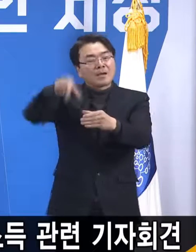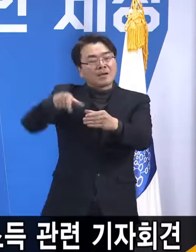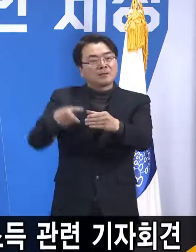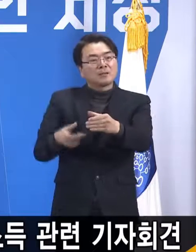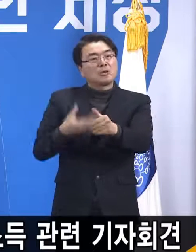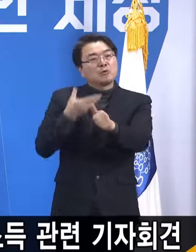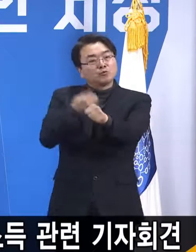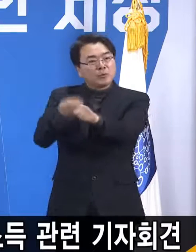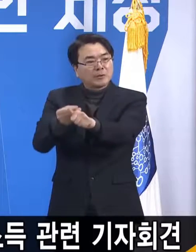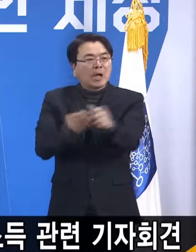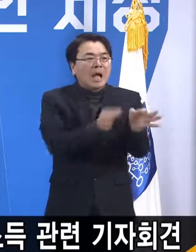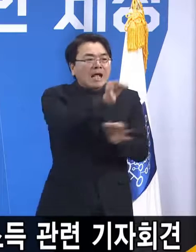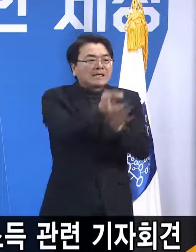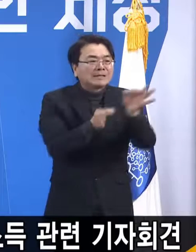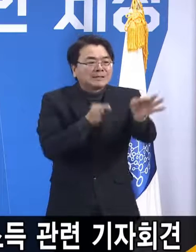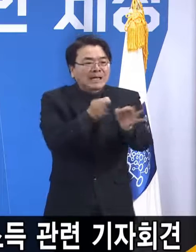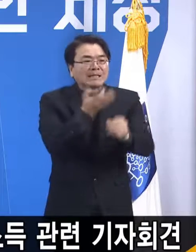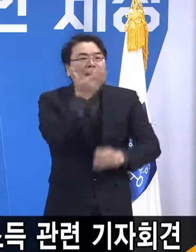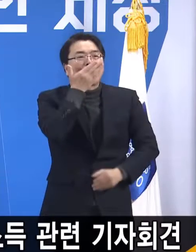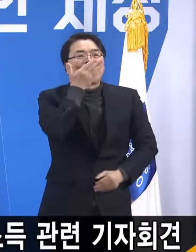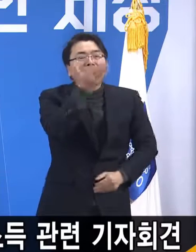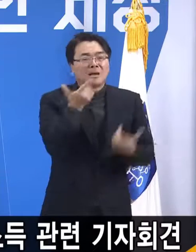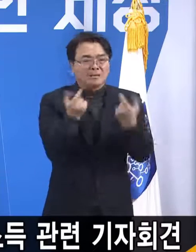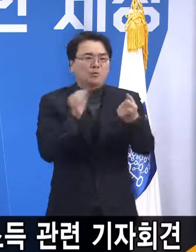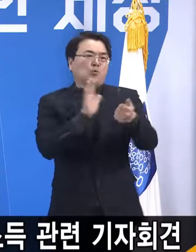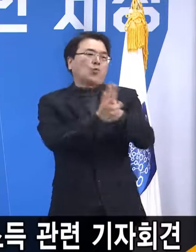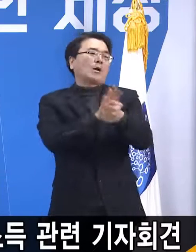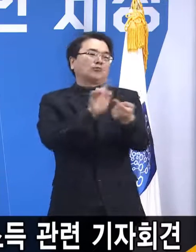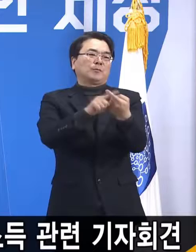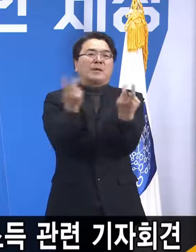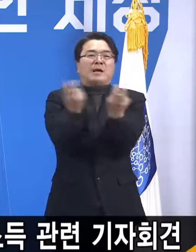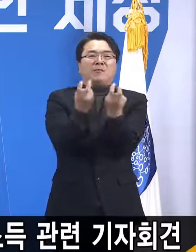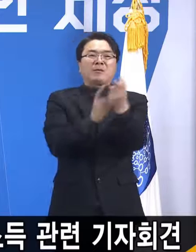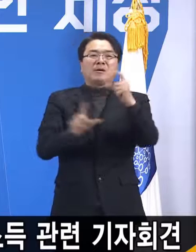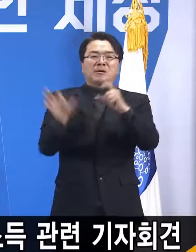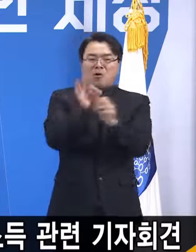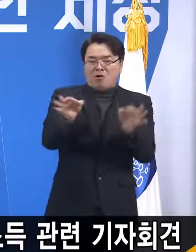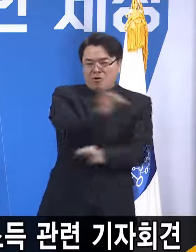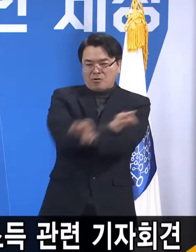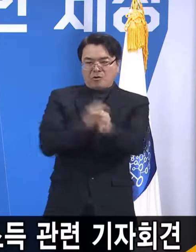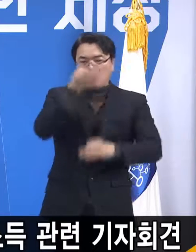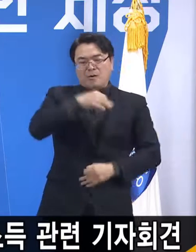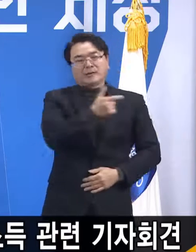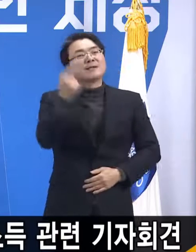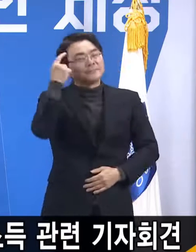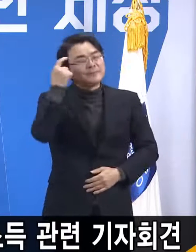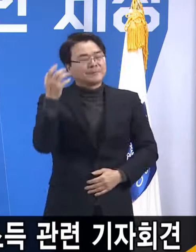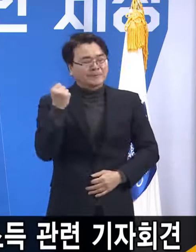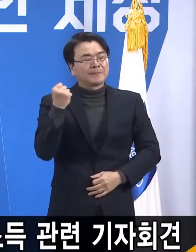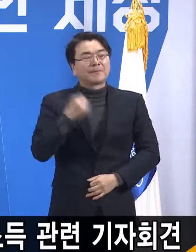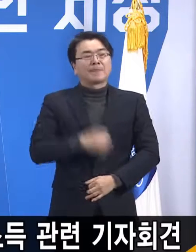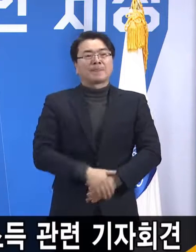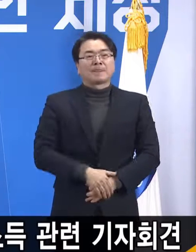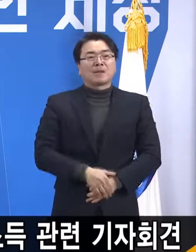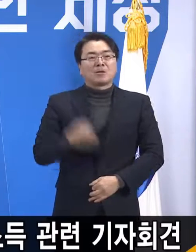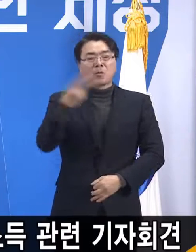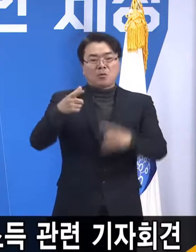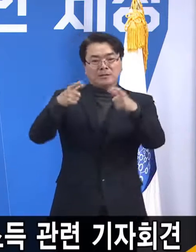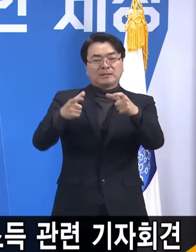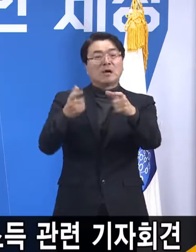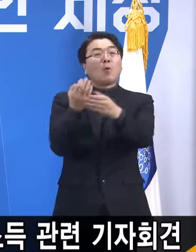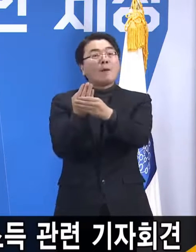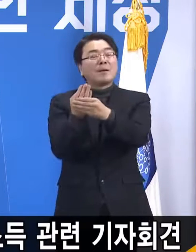매출을 올려주는 것이 훨씬 더 경제 활성화가 크다는 점 하나 말씀드리고요. 더하기로 지역화폐는